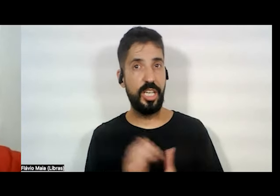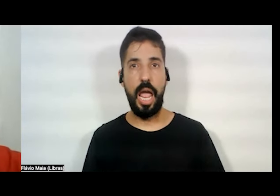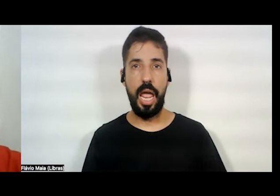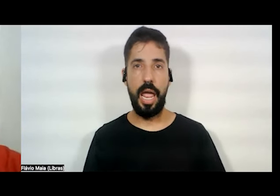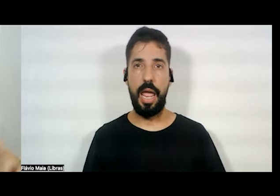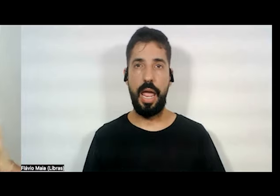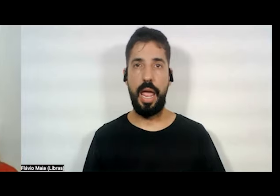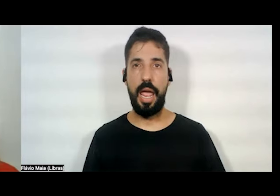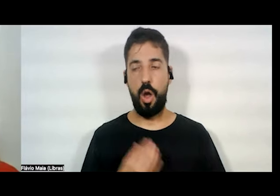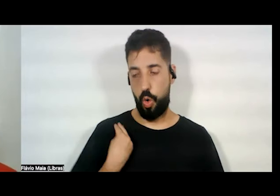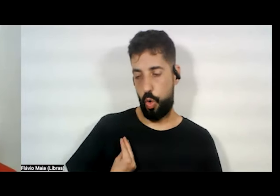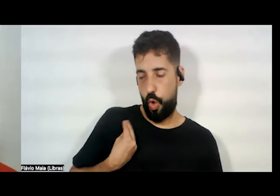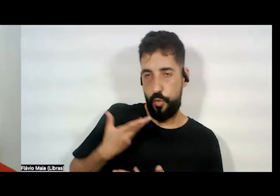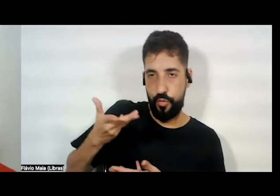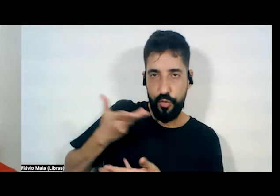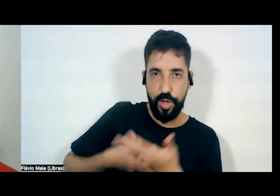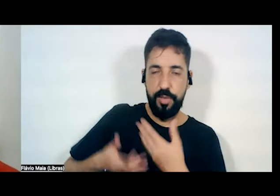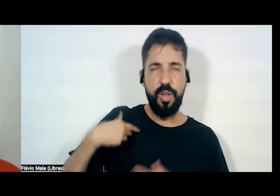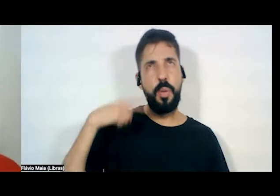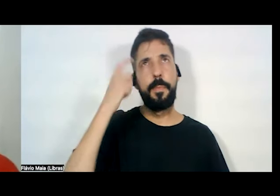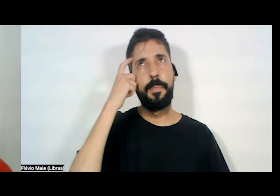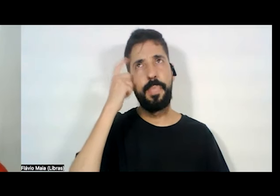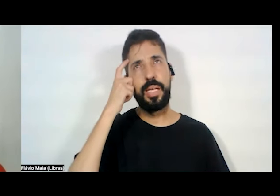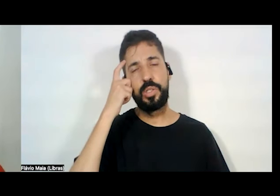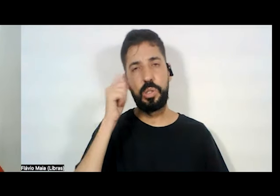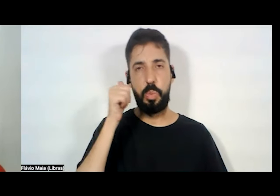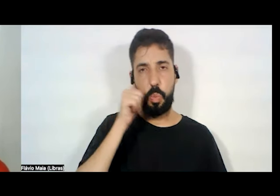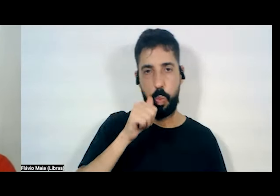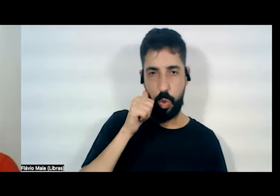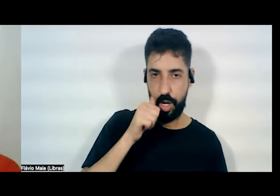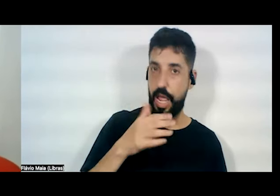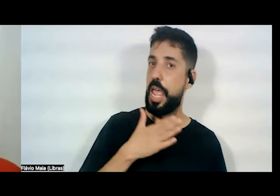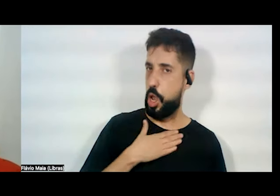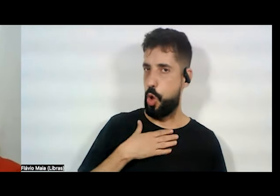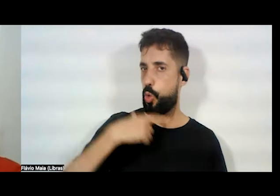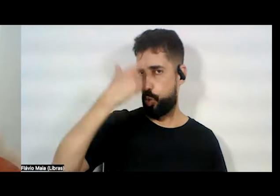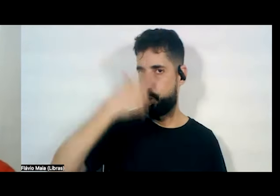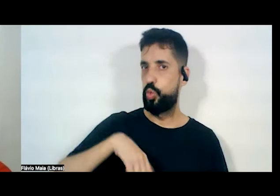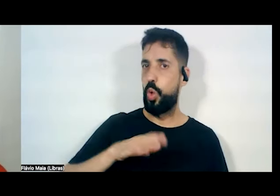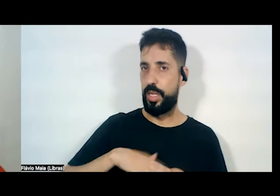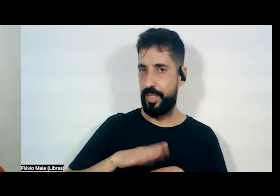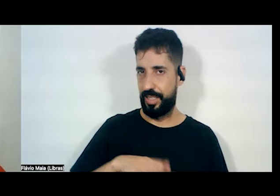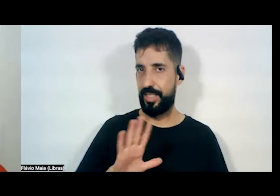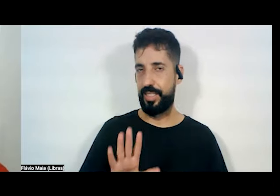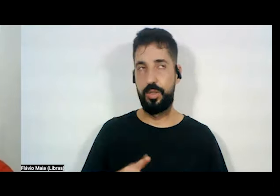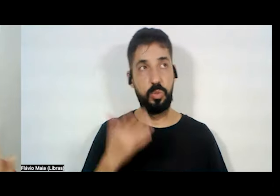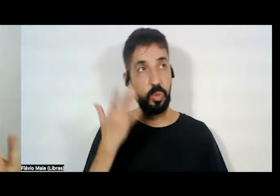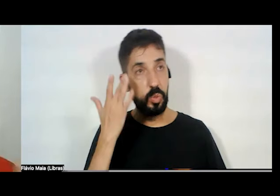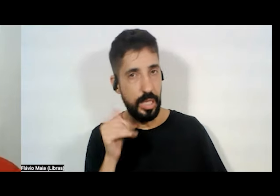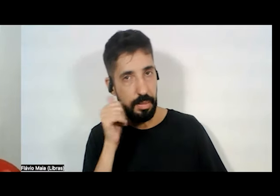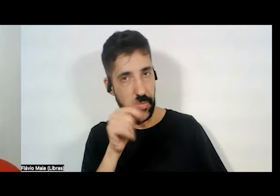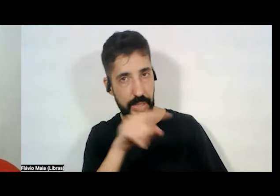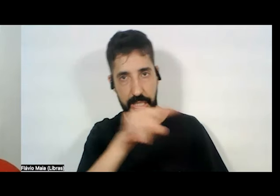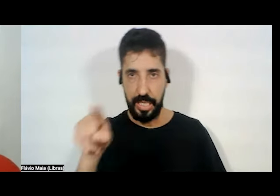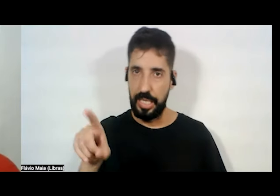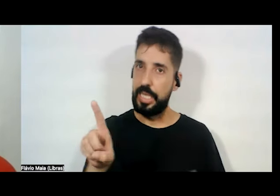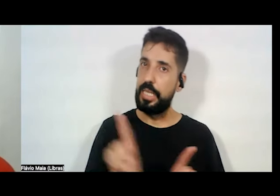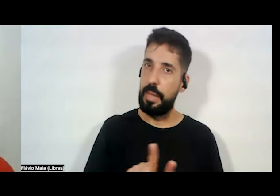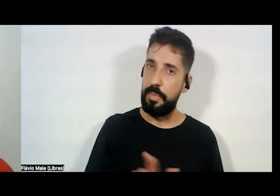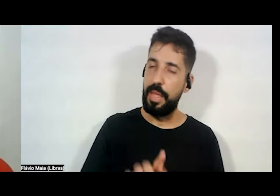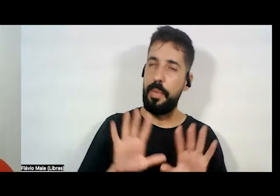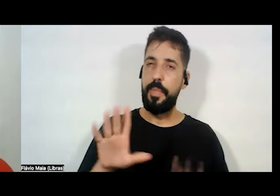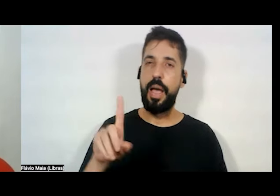conviver. E eu acho que mulher, e eu sou assim, e eu não sei se as meninas que estão aqui também são, mas a gente,